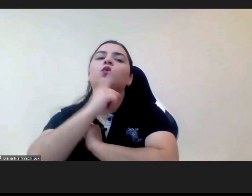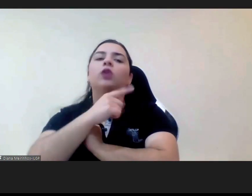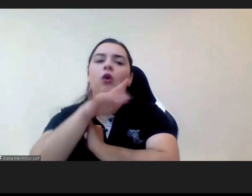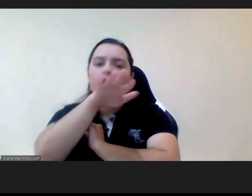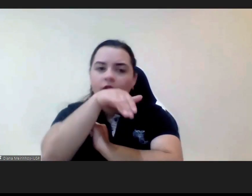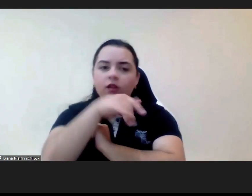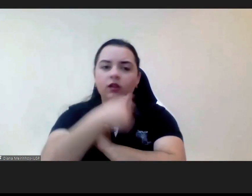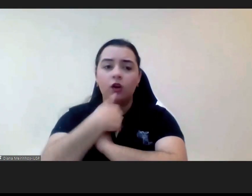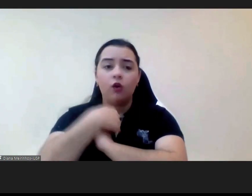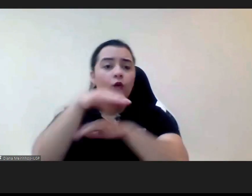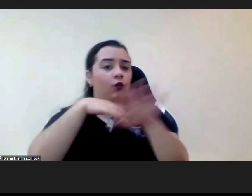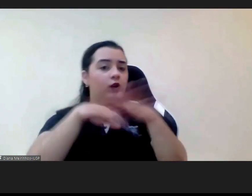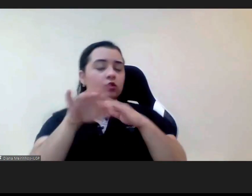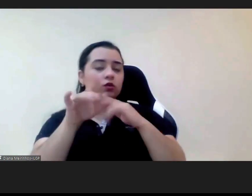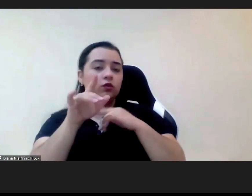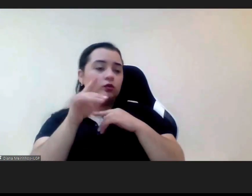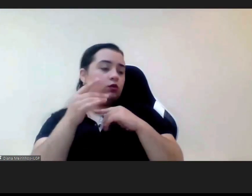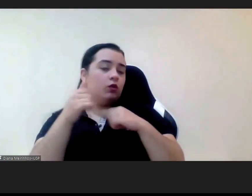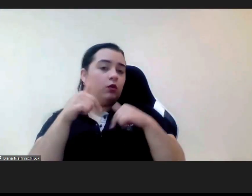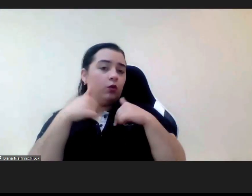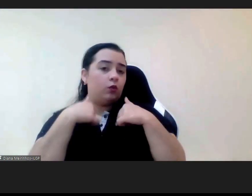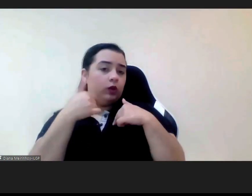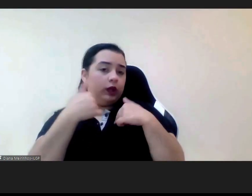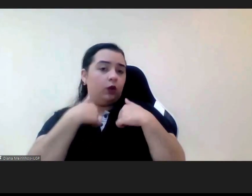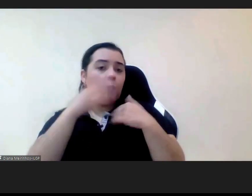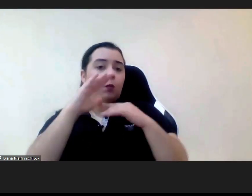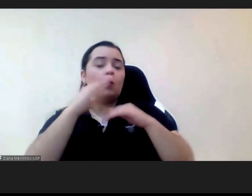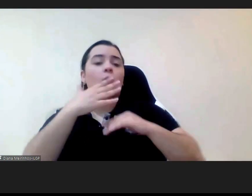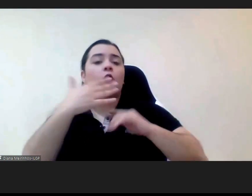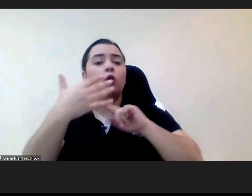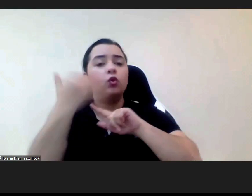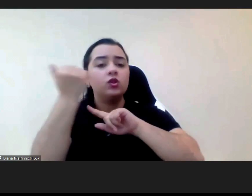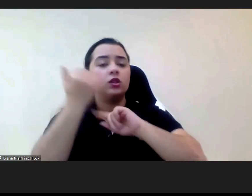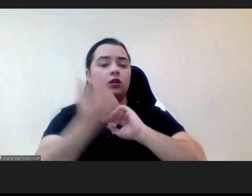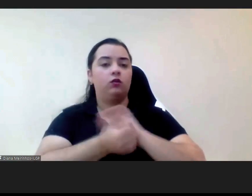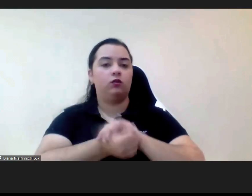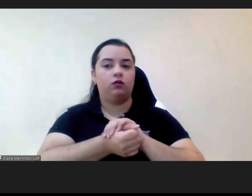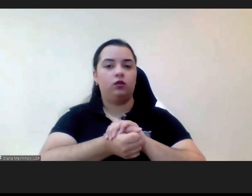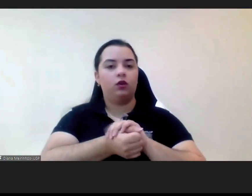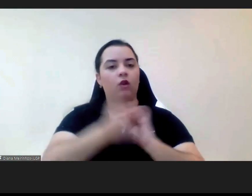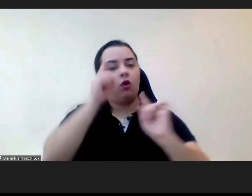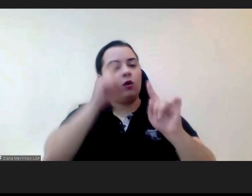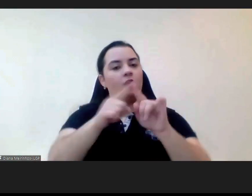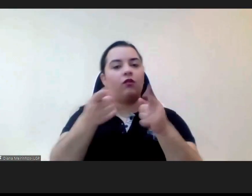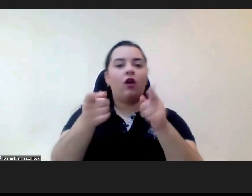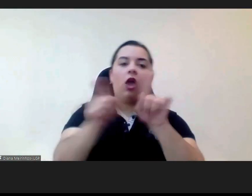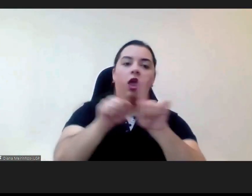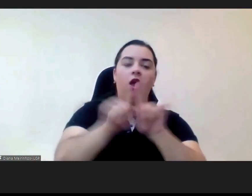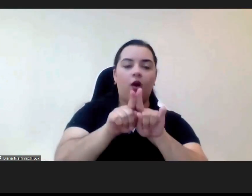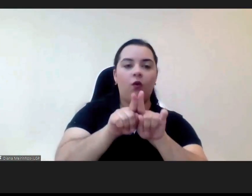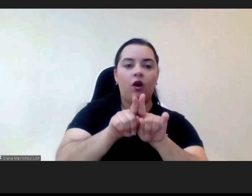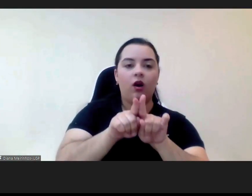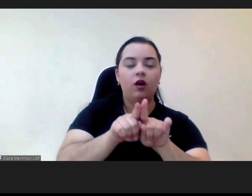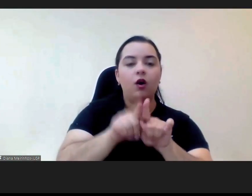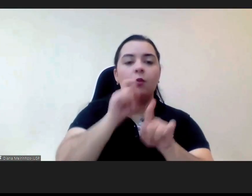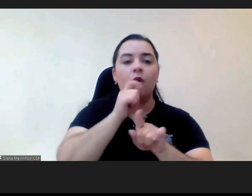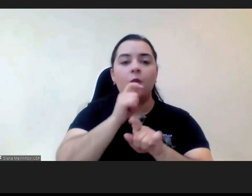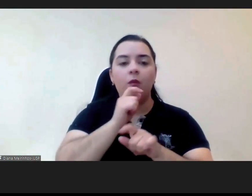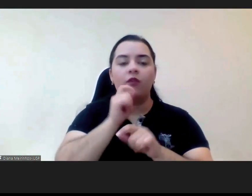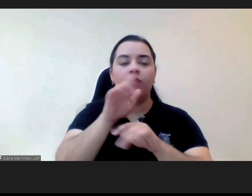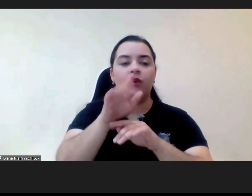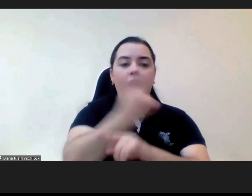mudar um bocadinho as mentalidades tornar este mundo mais digno e melhor para as crianças temos também